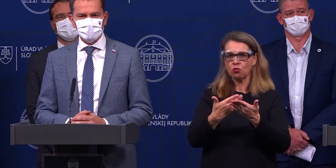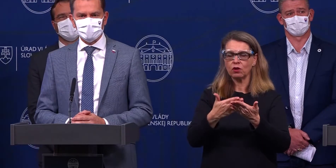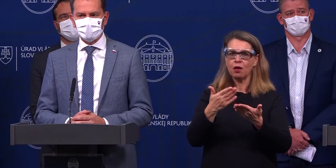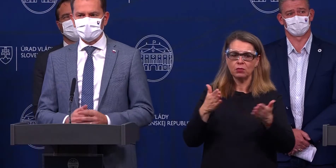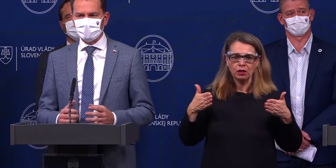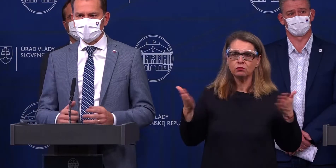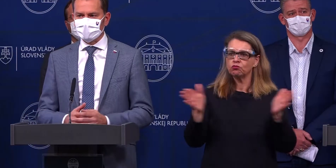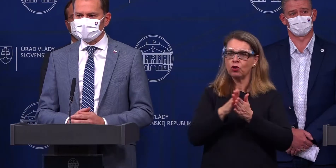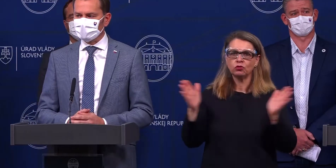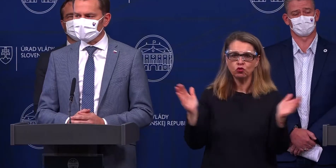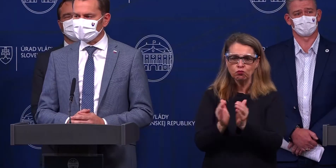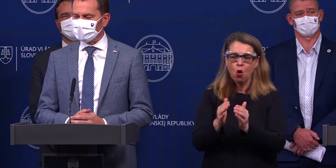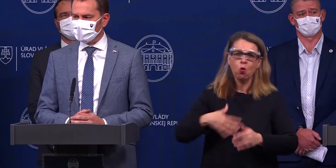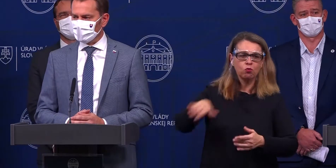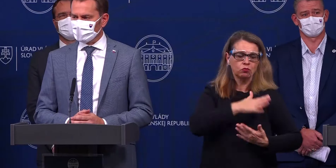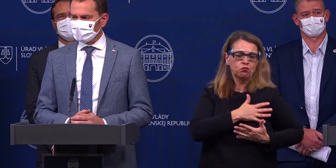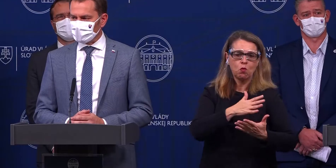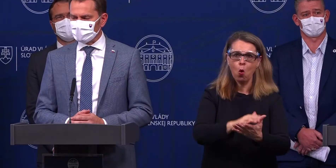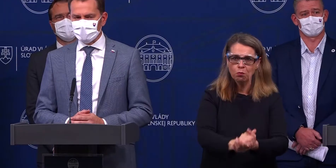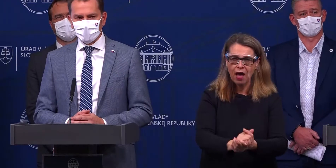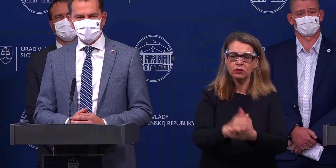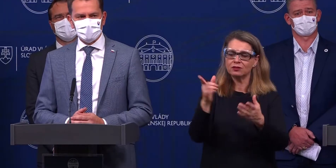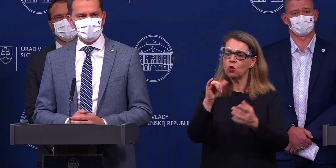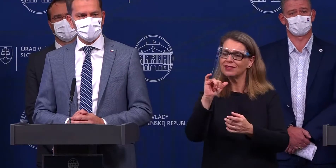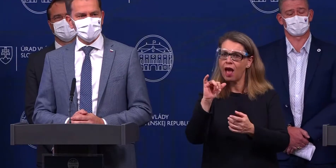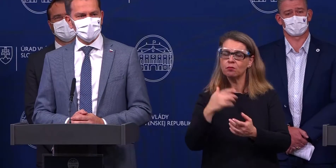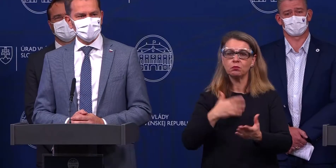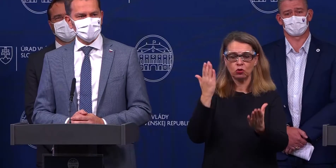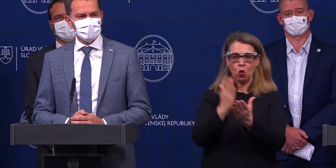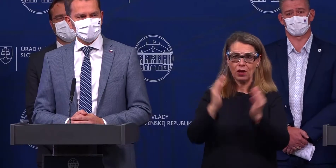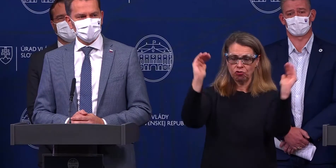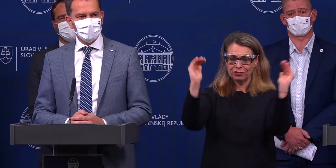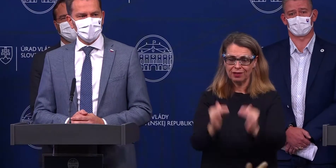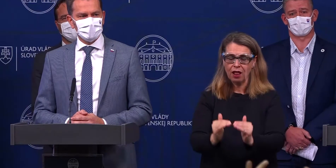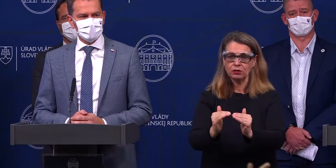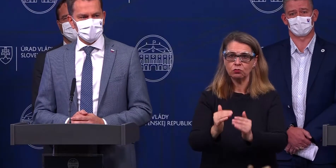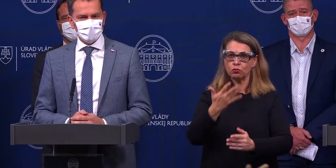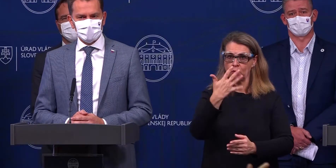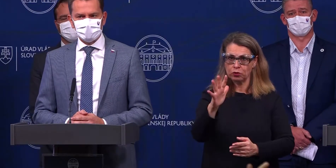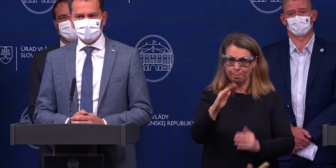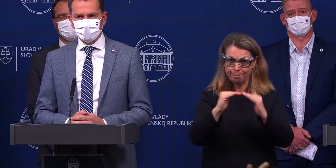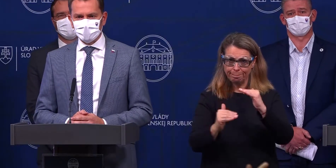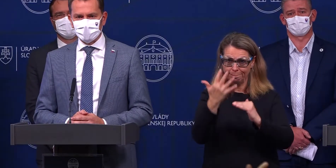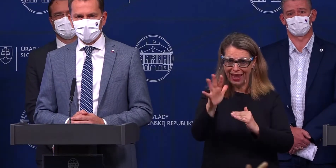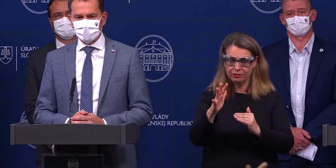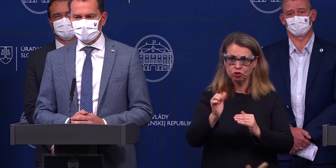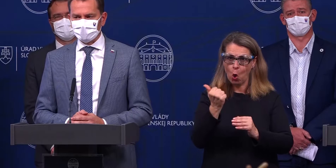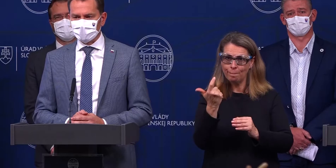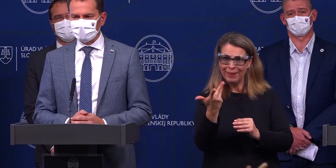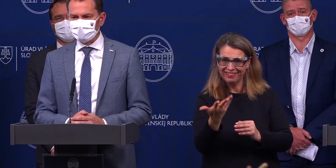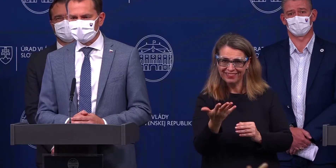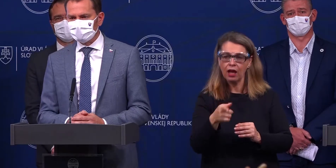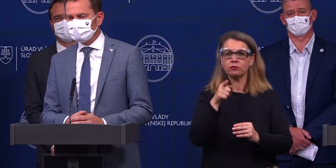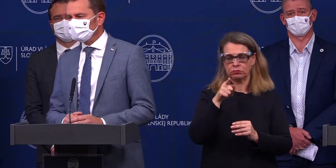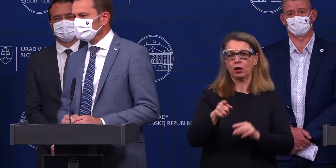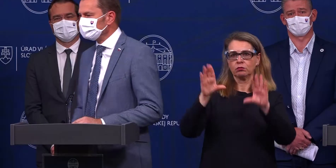spolupatričnosťou s tými najzraniteľnejšími. Dokážeme stlačiť klzavý median pod 500, tým skôr tieto opatrenia prestanú